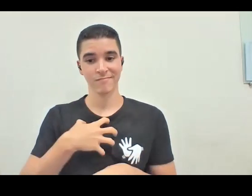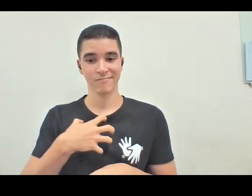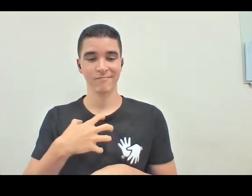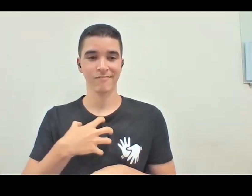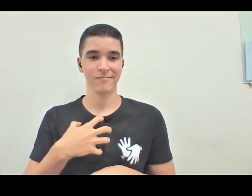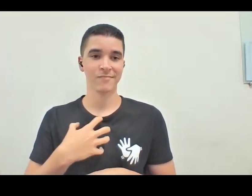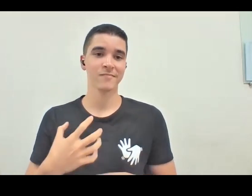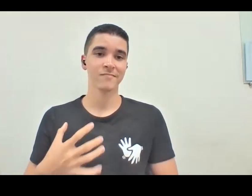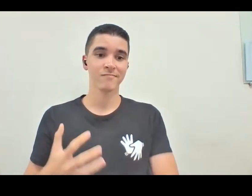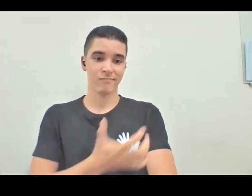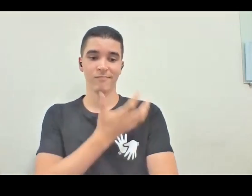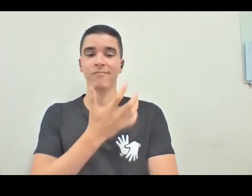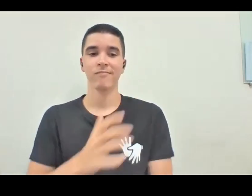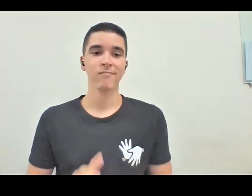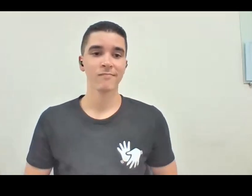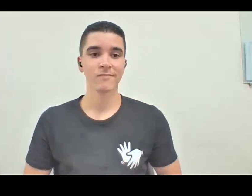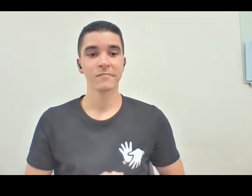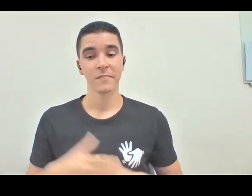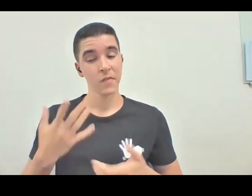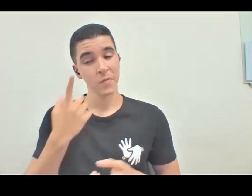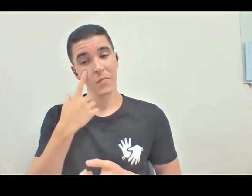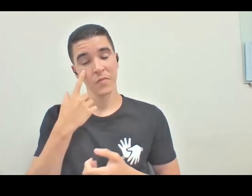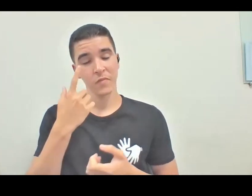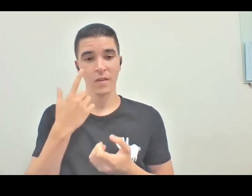vamos, vamos vendo como que vai ser essa dinâmica, tá.